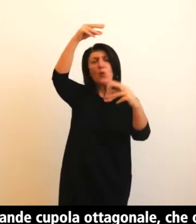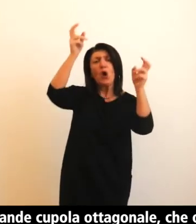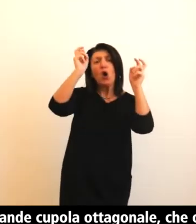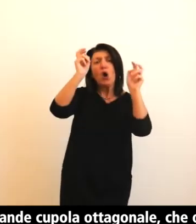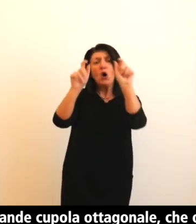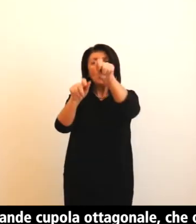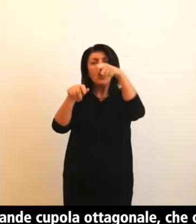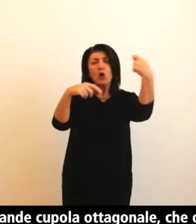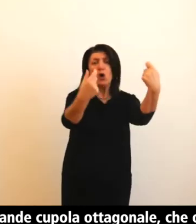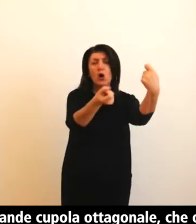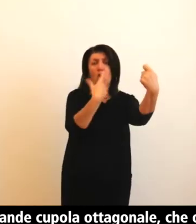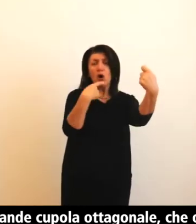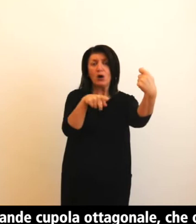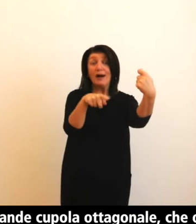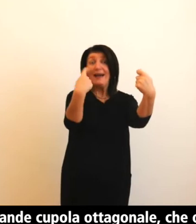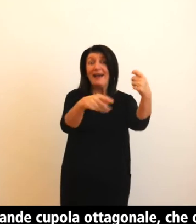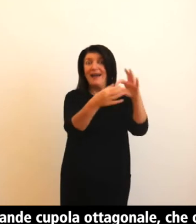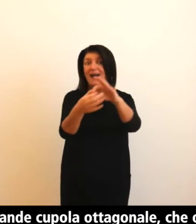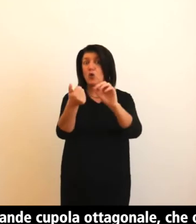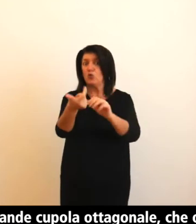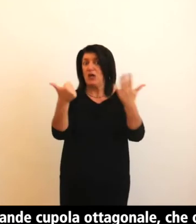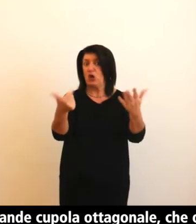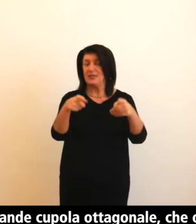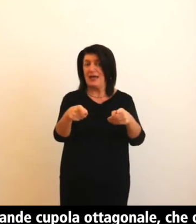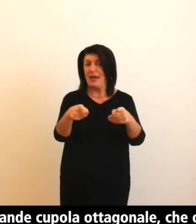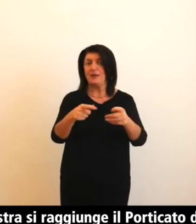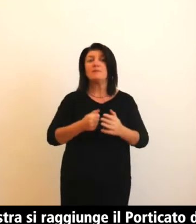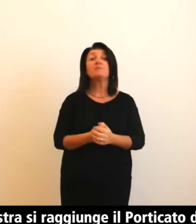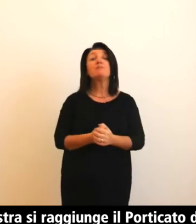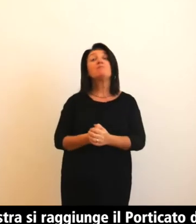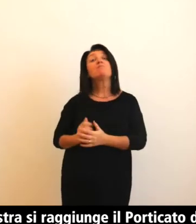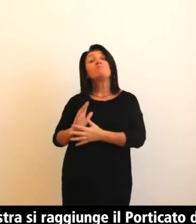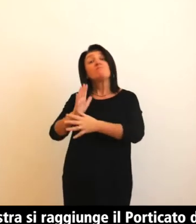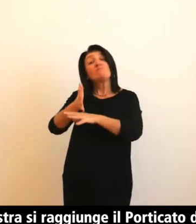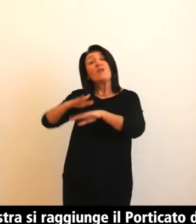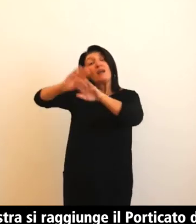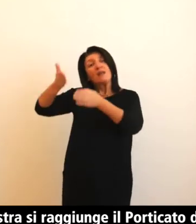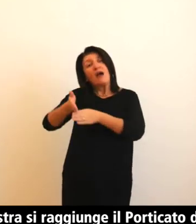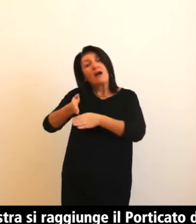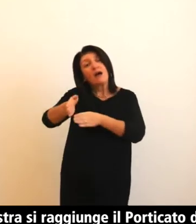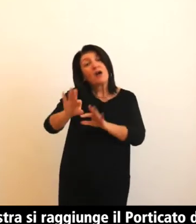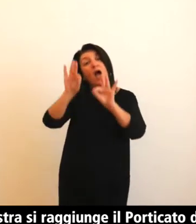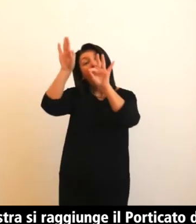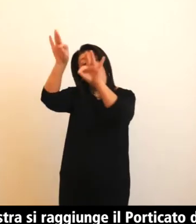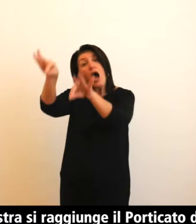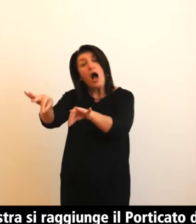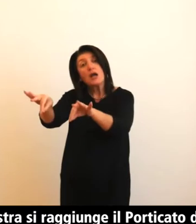Dalla navata a sinistra si raggiunge il porticato della Canonica costruito nel